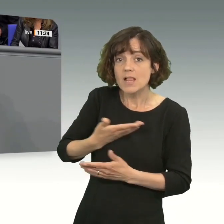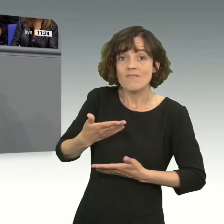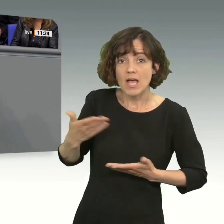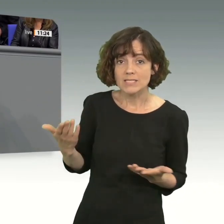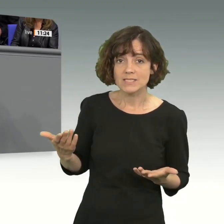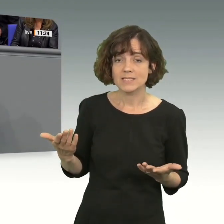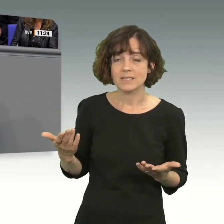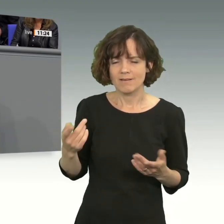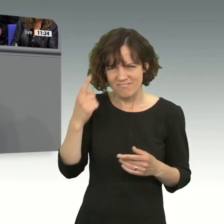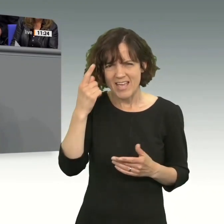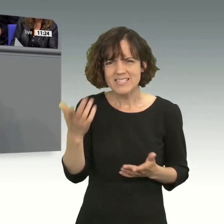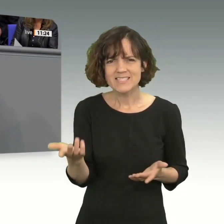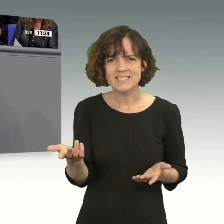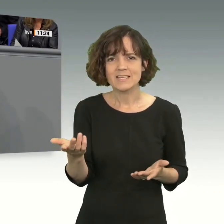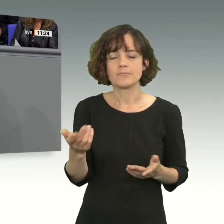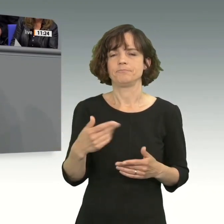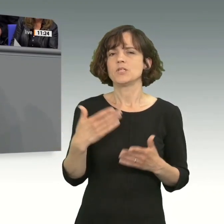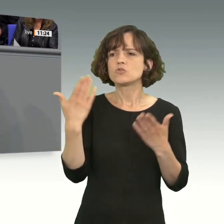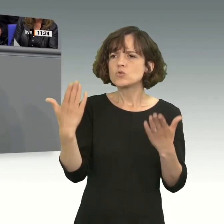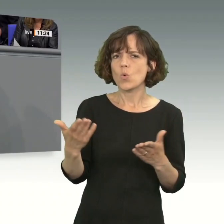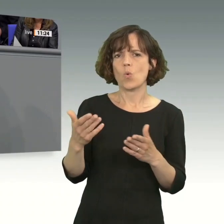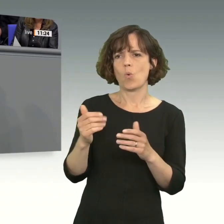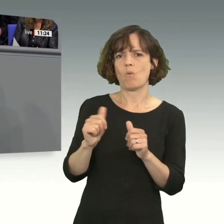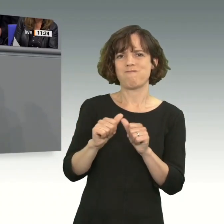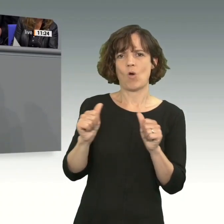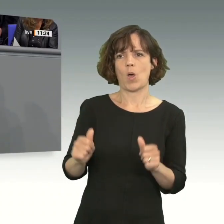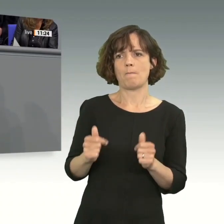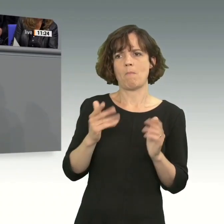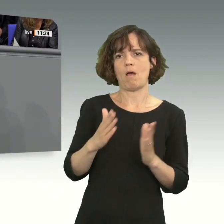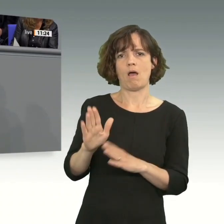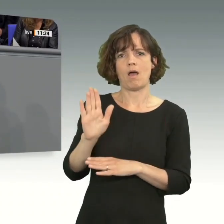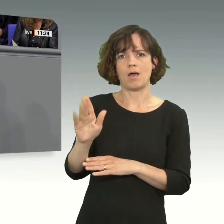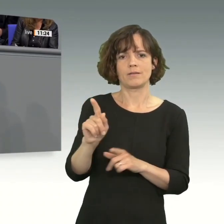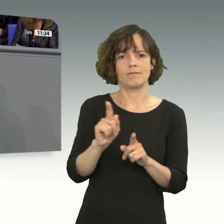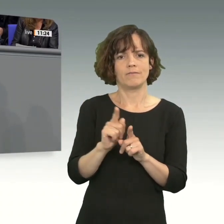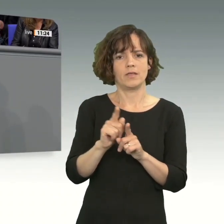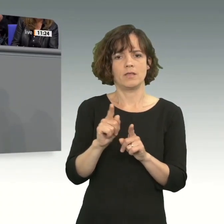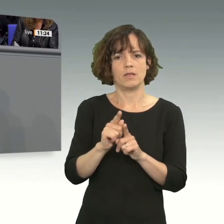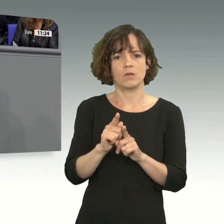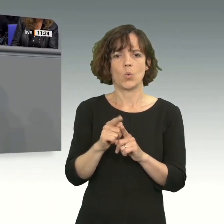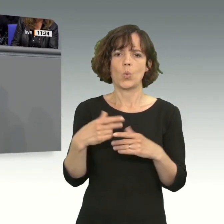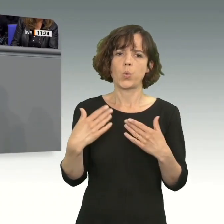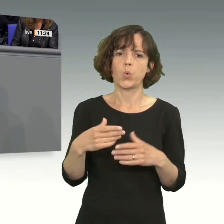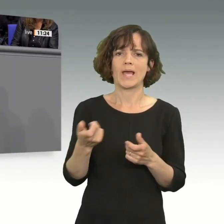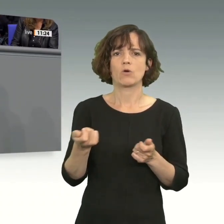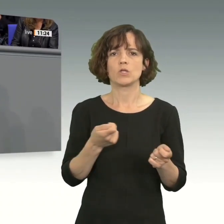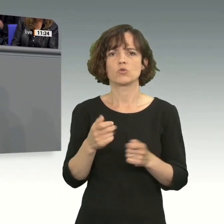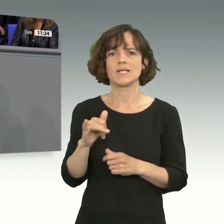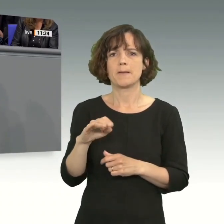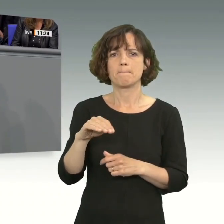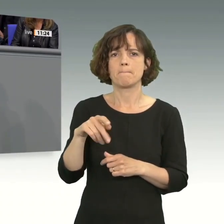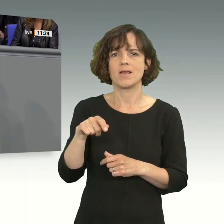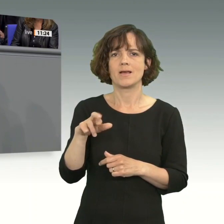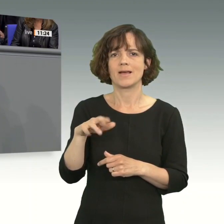Wissen Sie, die Art und Weise, wie Sie das machen, ist mittlerweile ein regulatorischer Imperialismus. Sie versuchen,